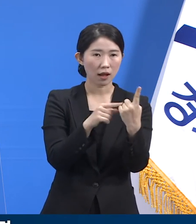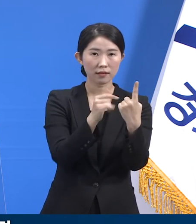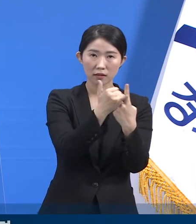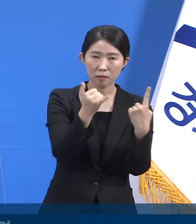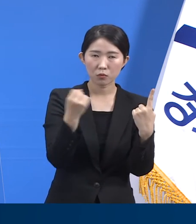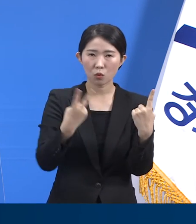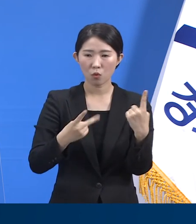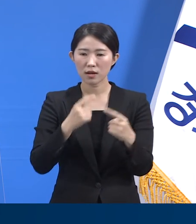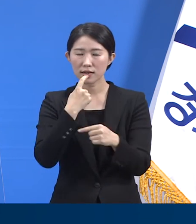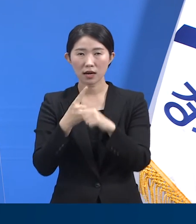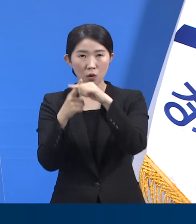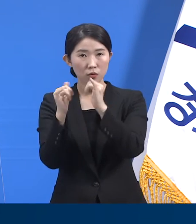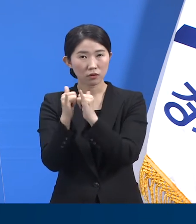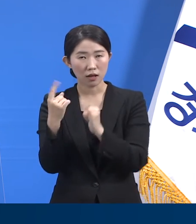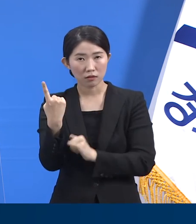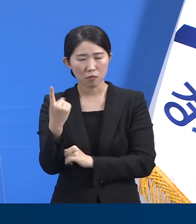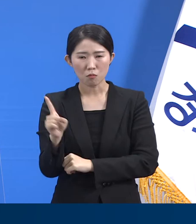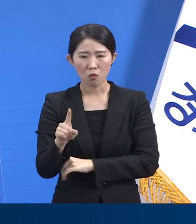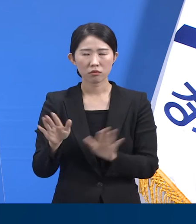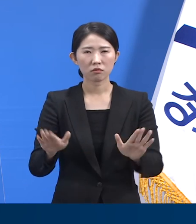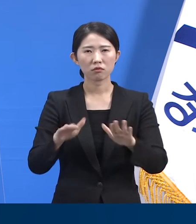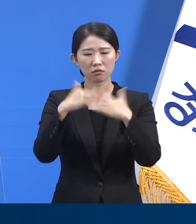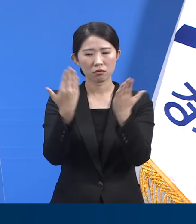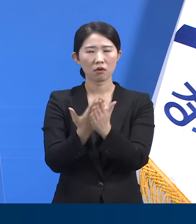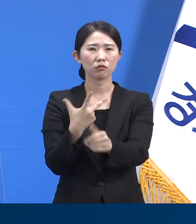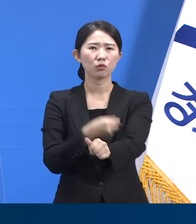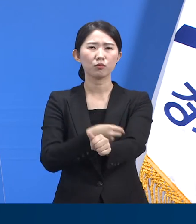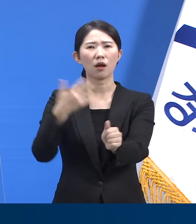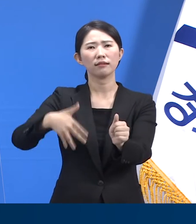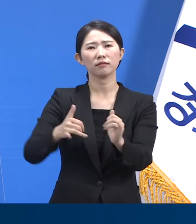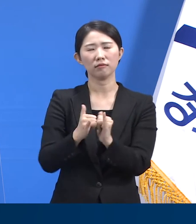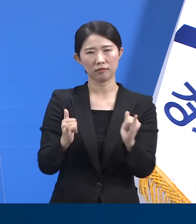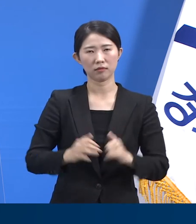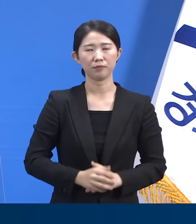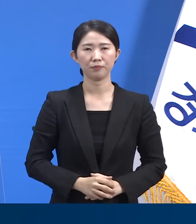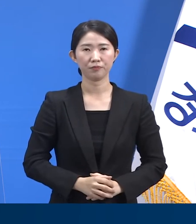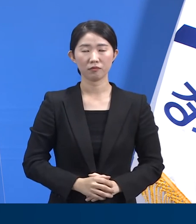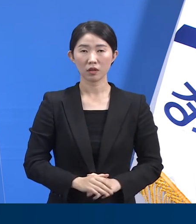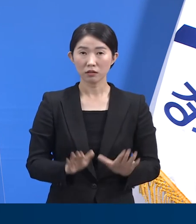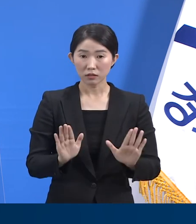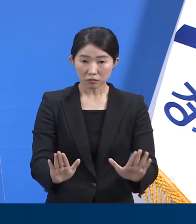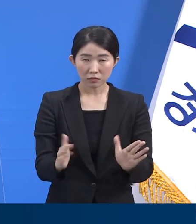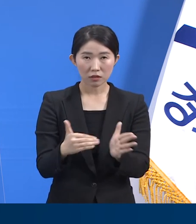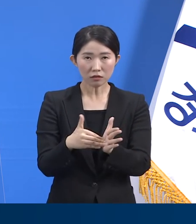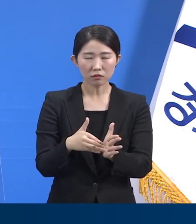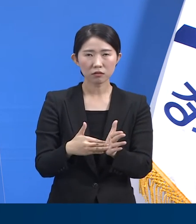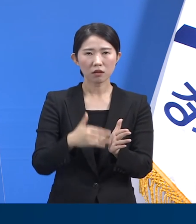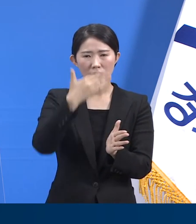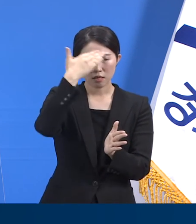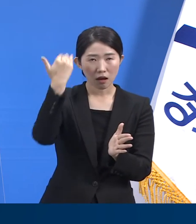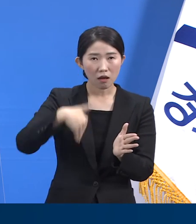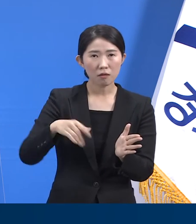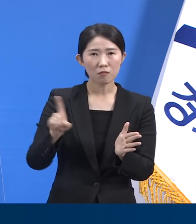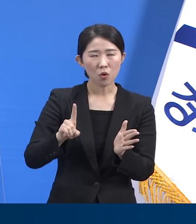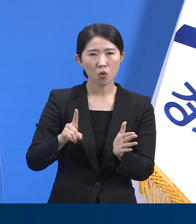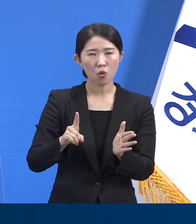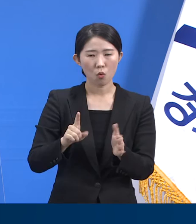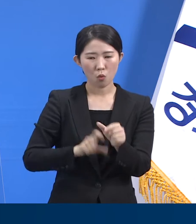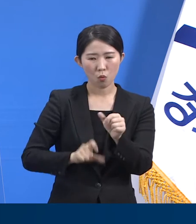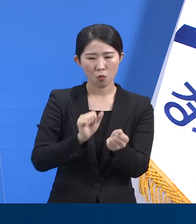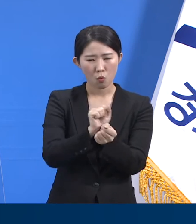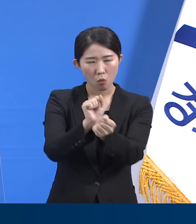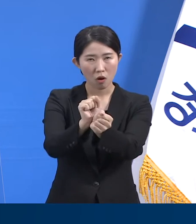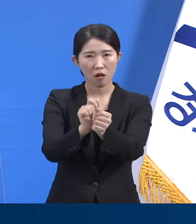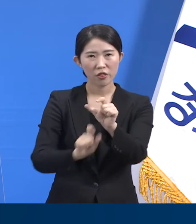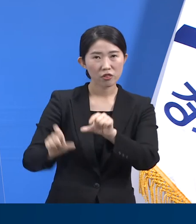15일에 입원 환자가 처음 확진되고 22일에 간호사가 확진된 이후 지금까지는 다행히 추가 확진자가 보고되지